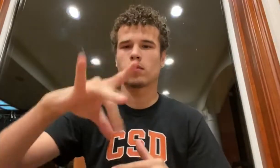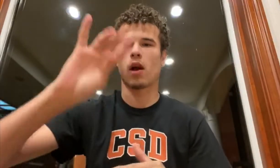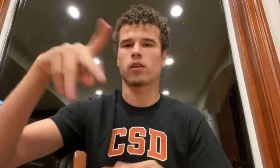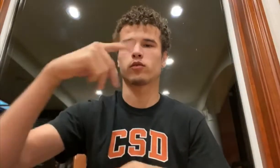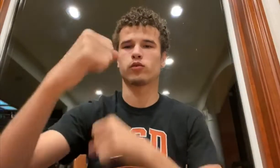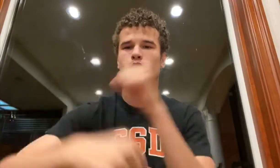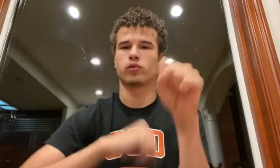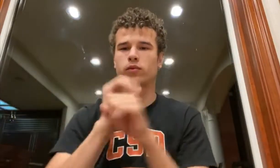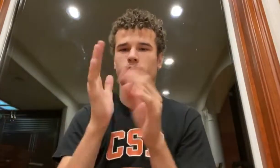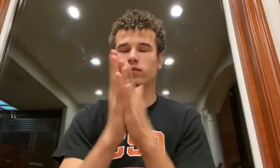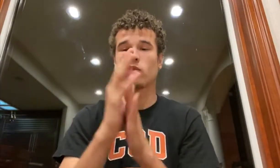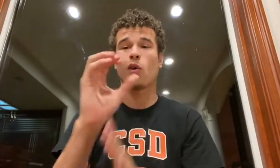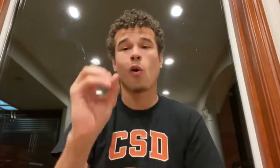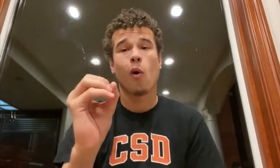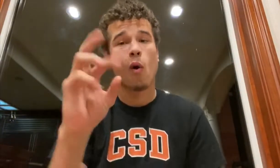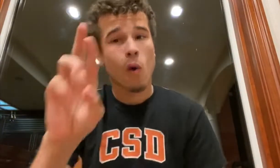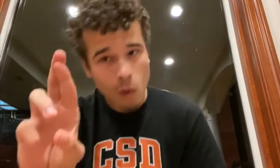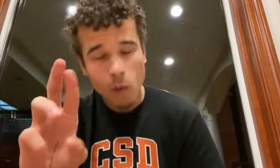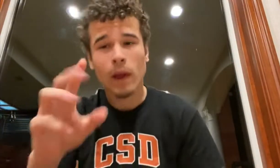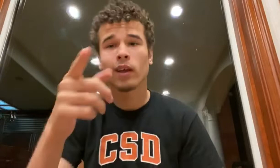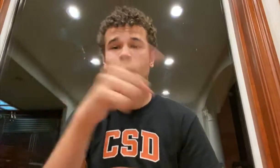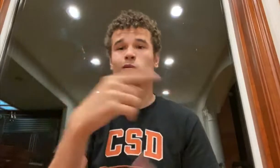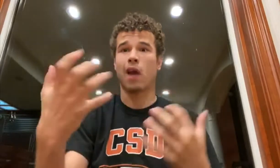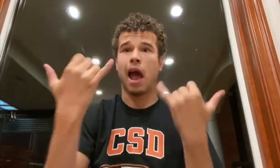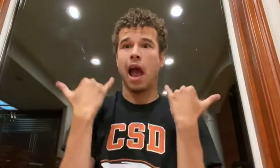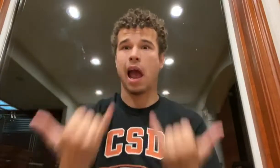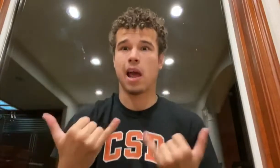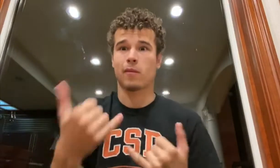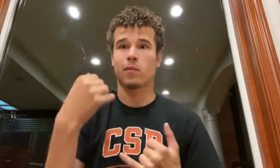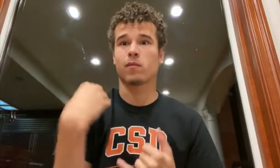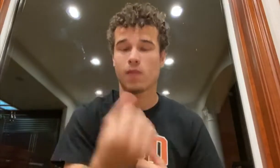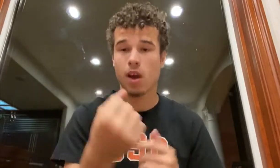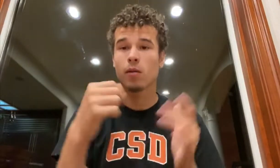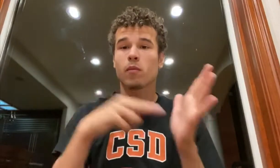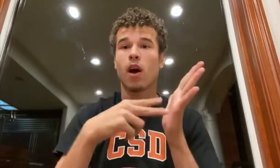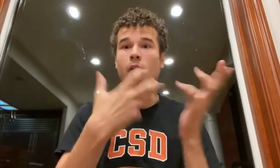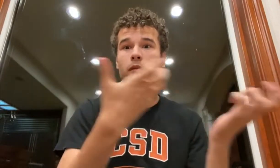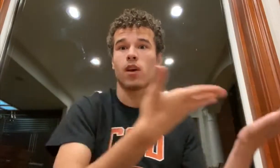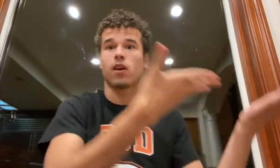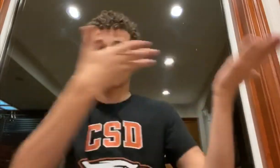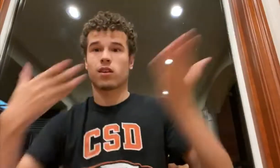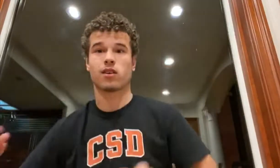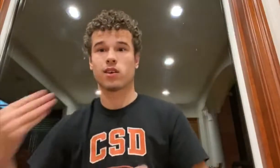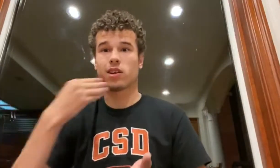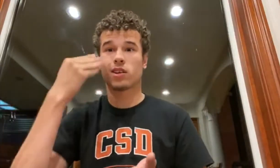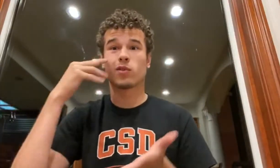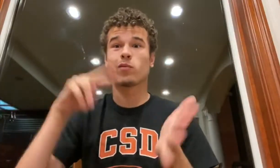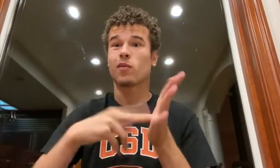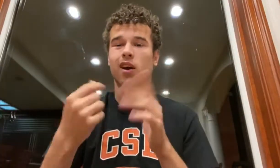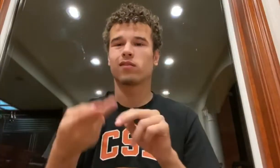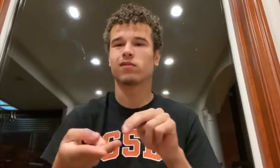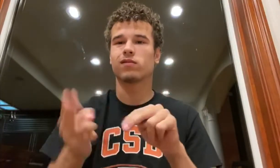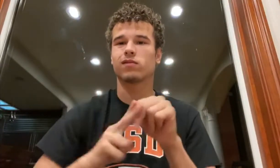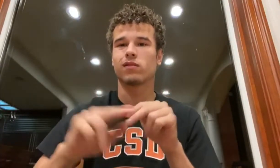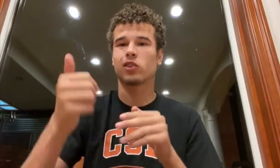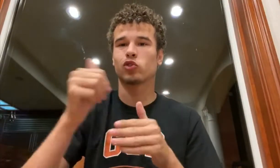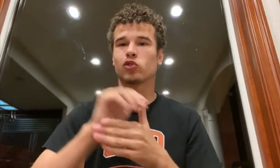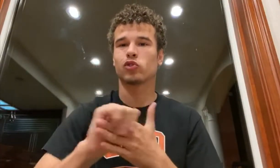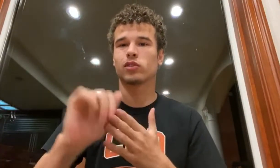CSD para recogerlo. Si desean comprarlo ahora mismo, deben incluir el envío que es de 10 dólares.